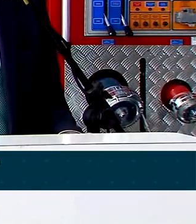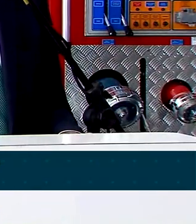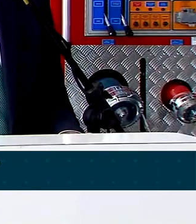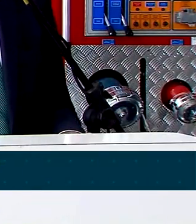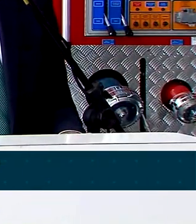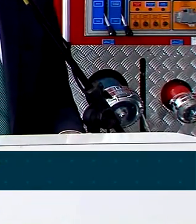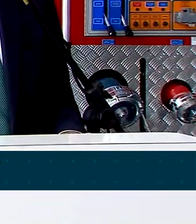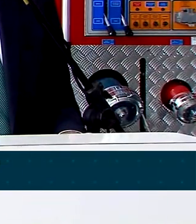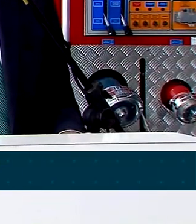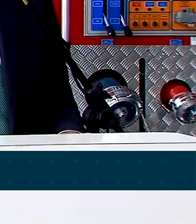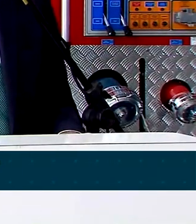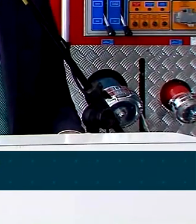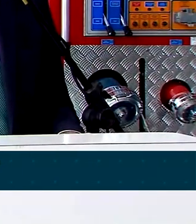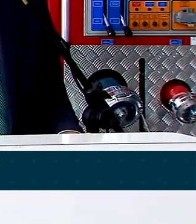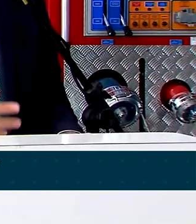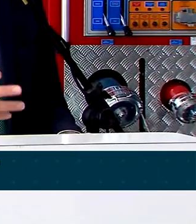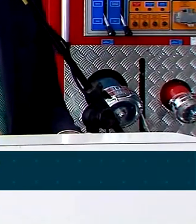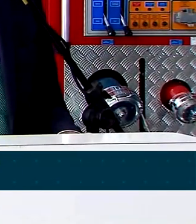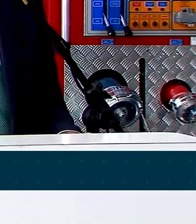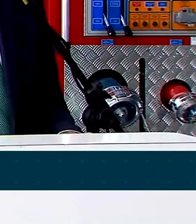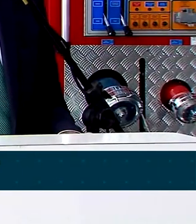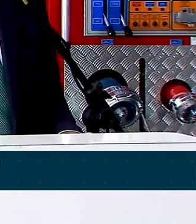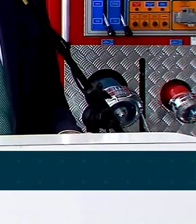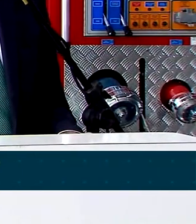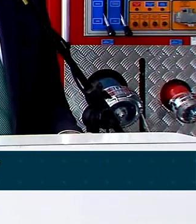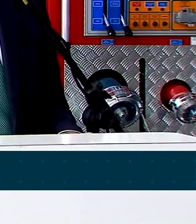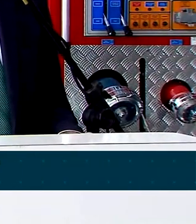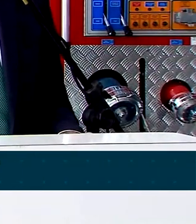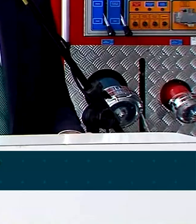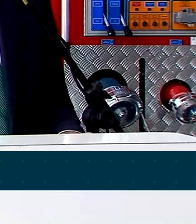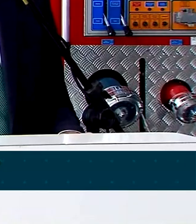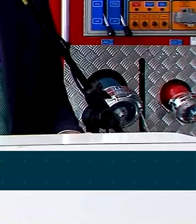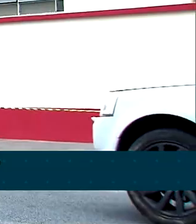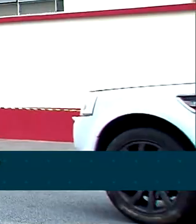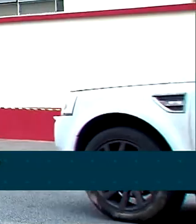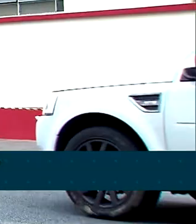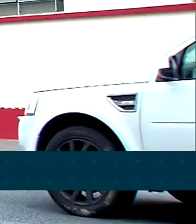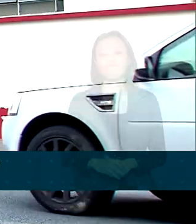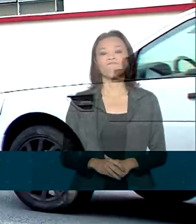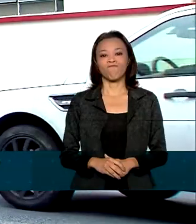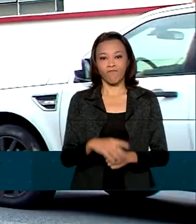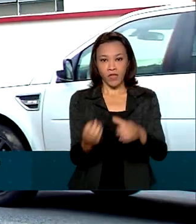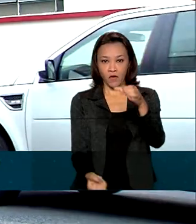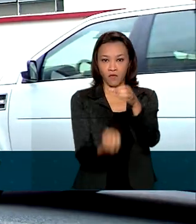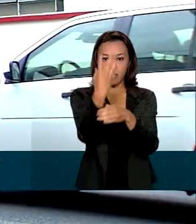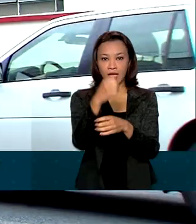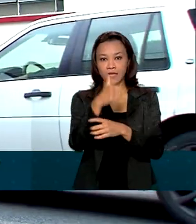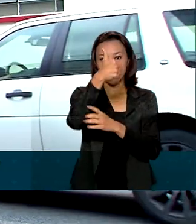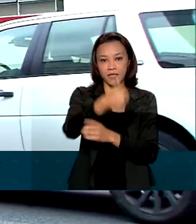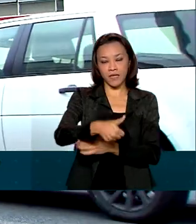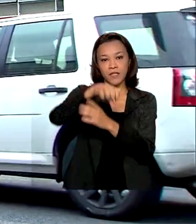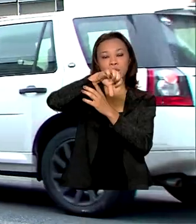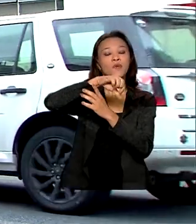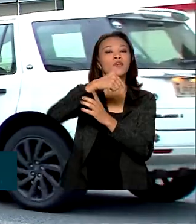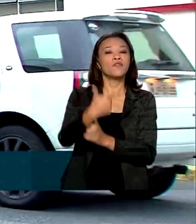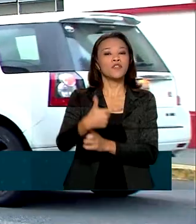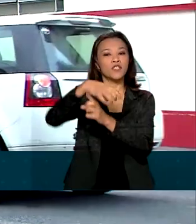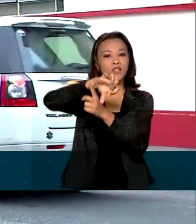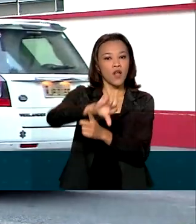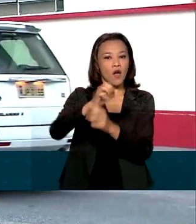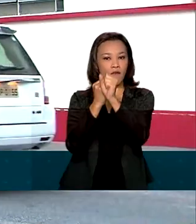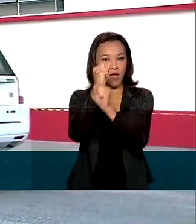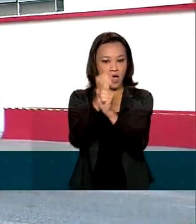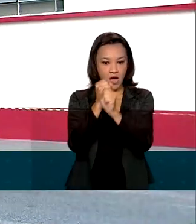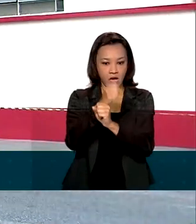quer seja militar, quer seja voluntário, como o de vocês. Fundado há 129 anos, o Corpo de Bombeiros